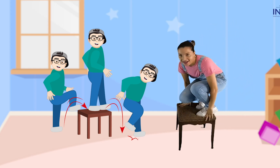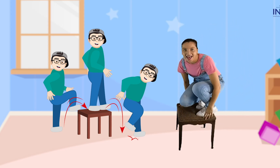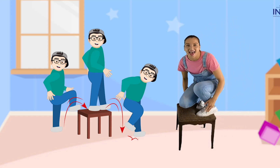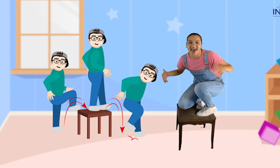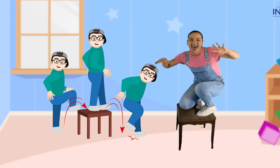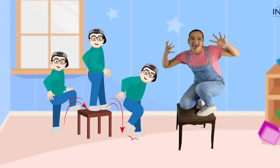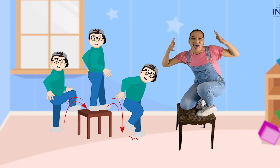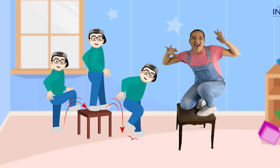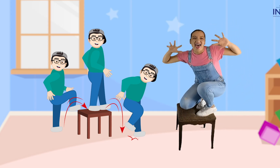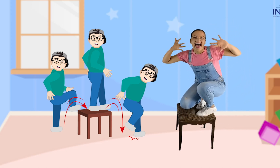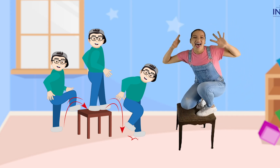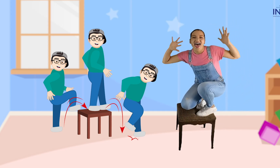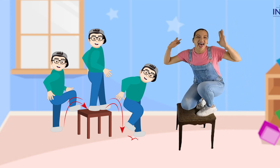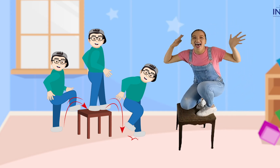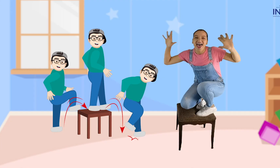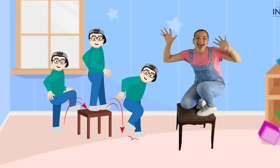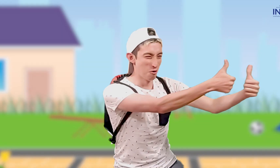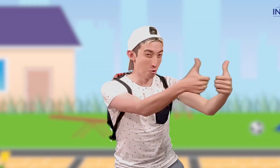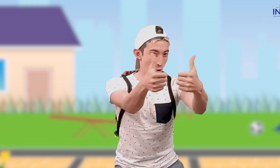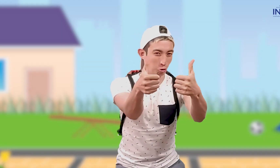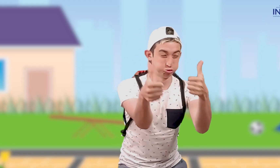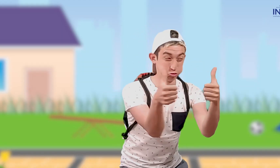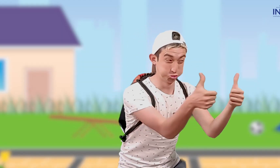¡Bravo! ¡Muy bien!